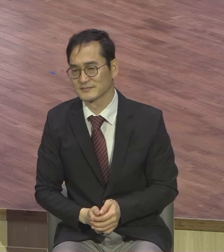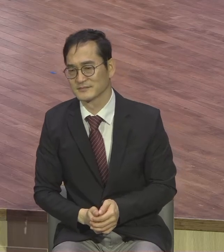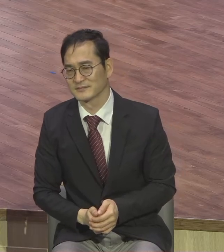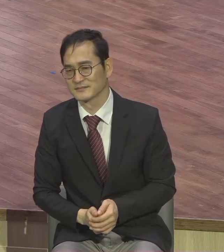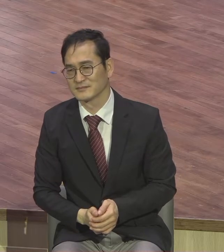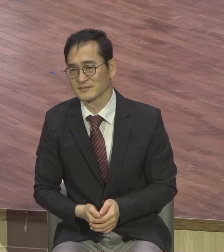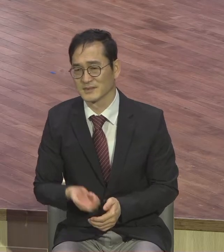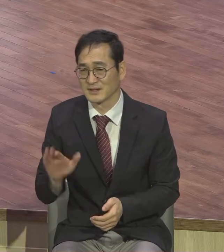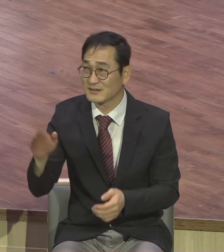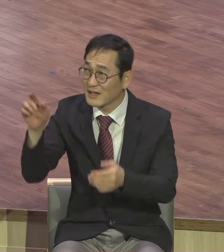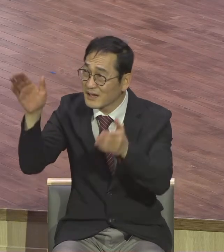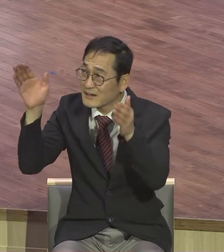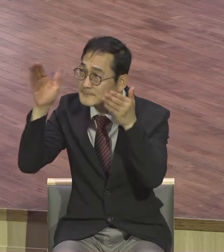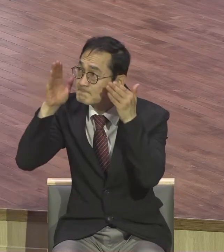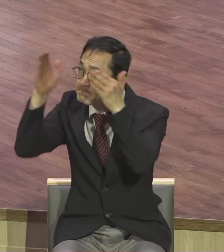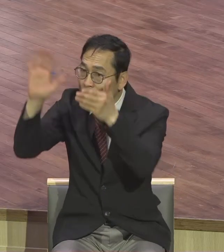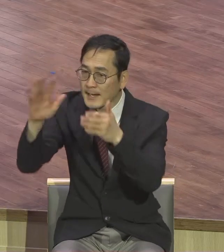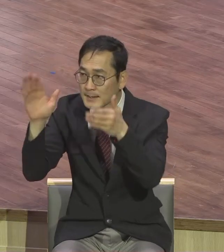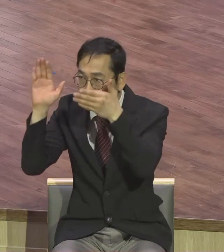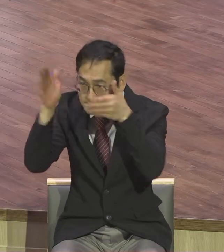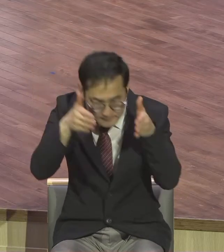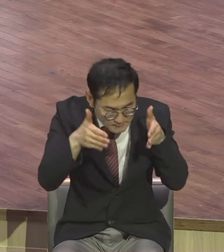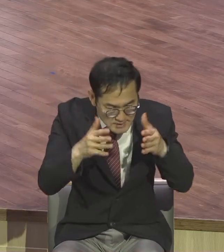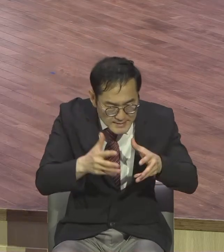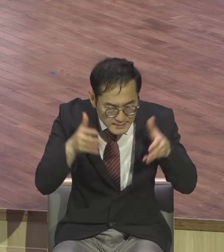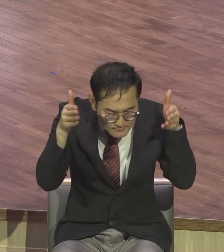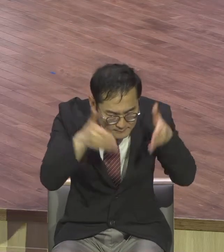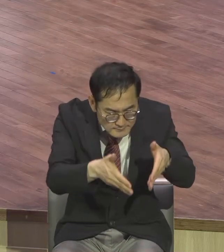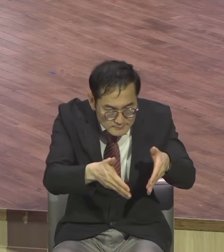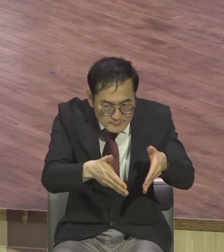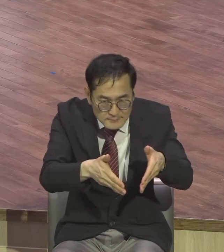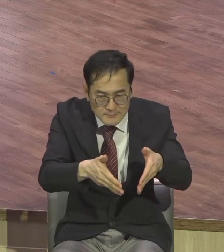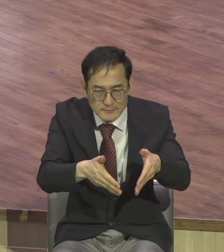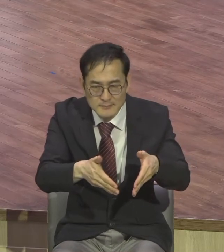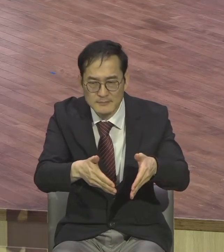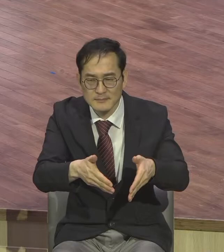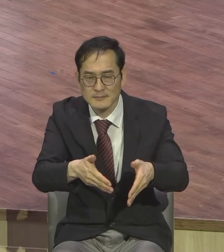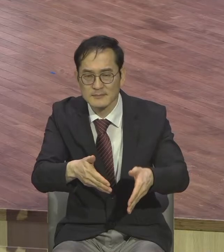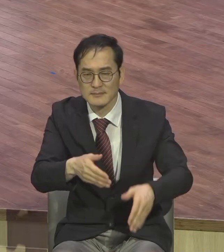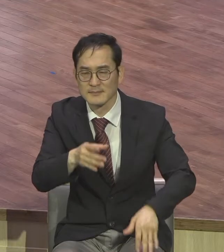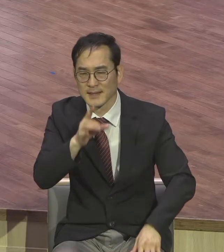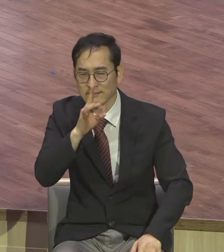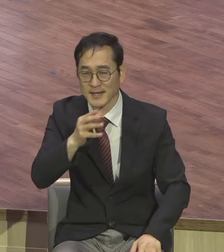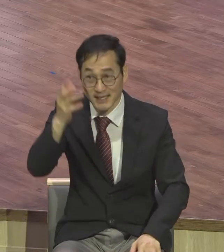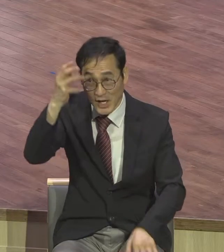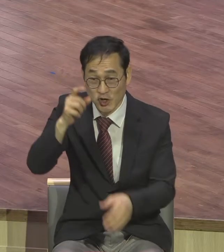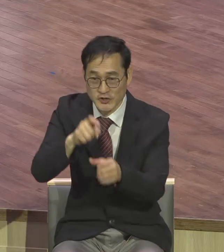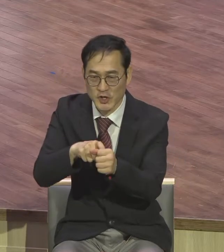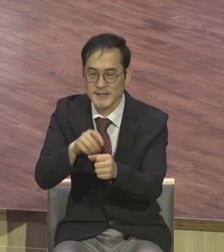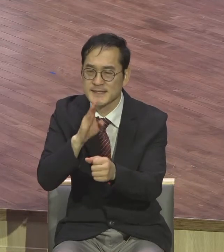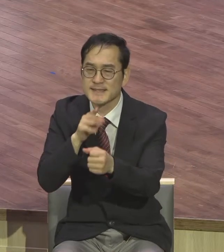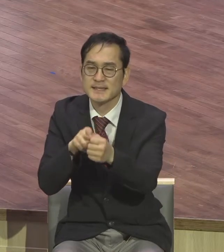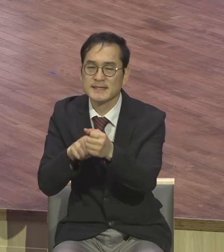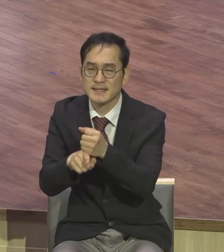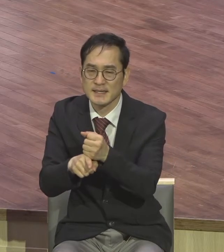모래입니다 이 영적 진리를 깨닫지 못하면 전부 다 어떻게 돼요 입에서 나온 말이 뭐예요